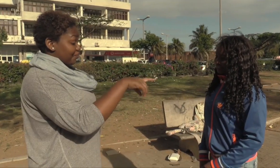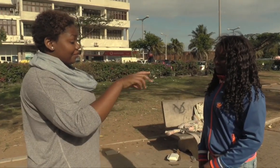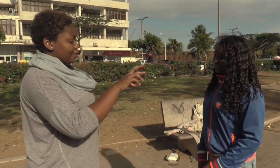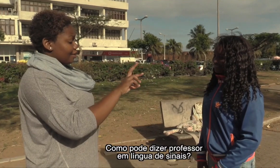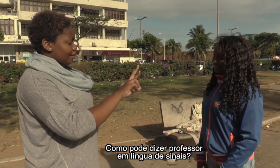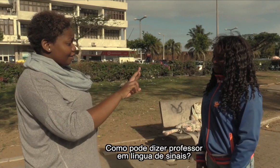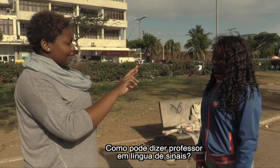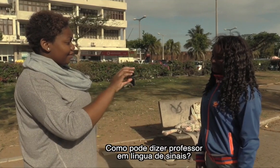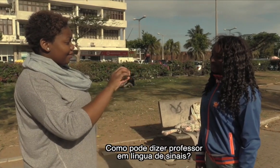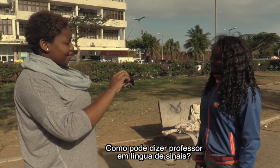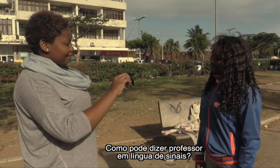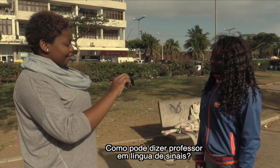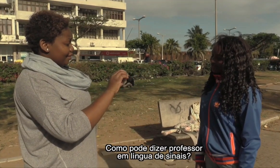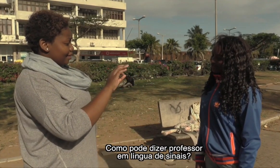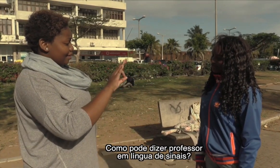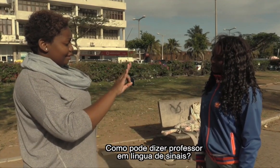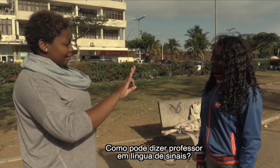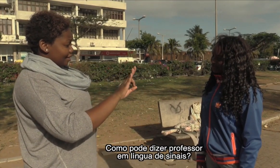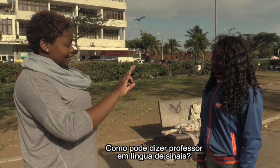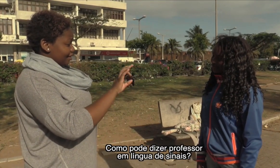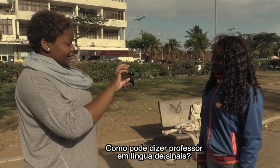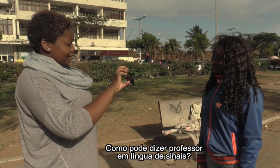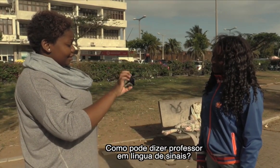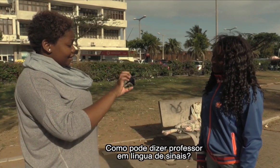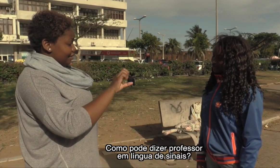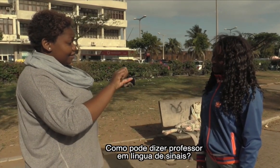Como pode dizer professor em Língua de Sinais?